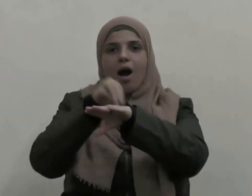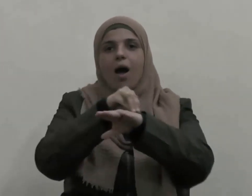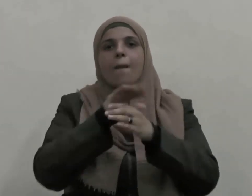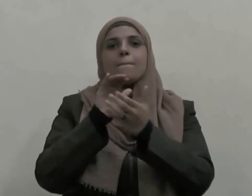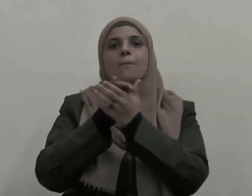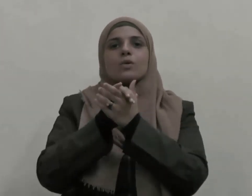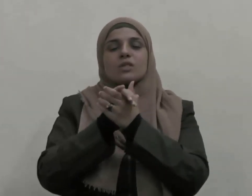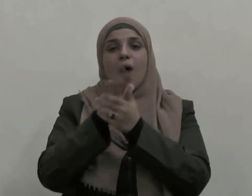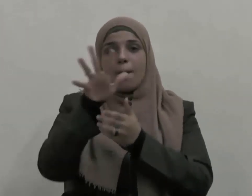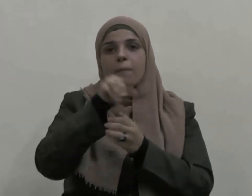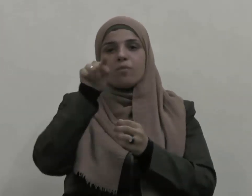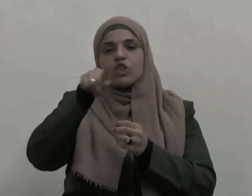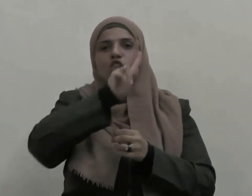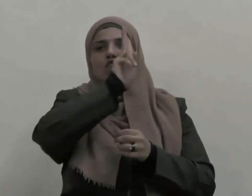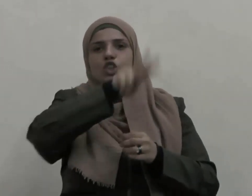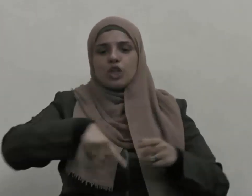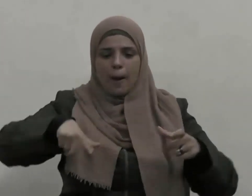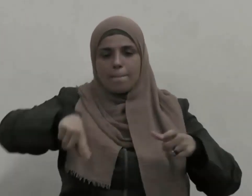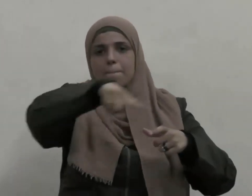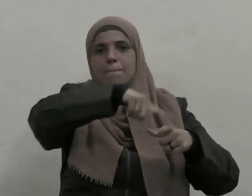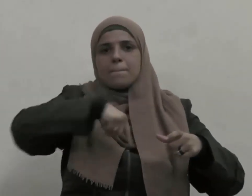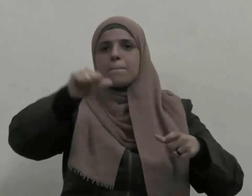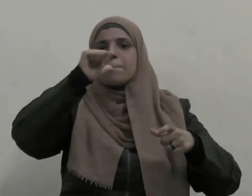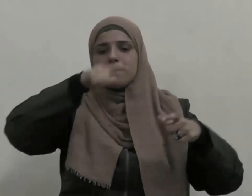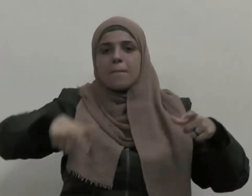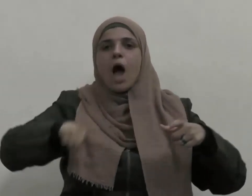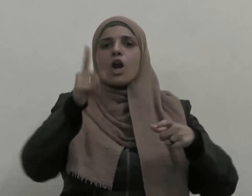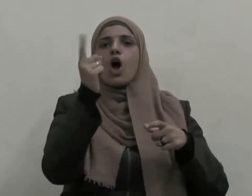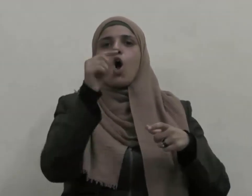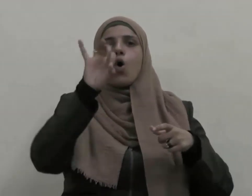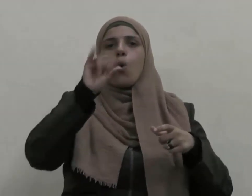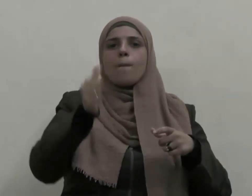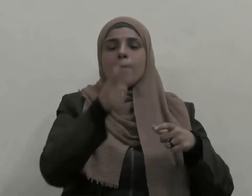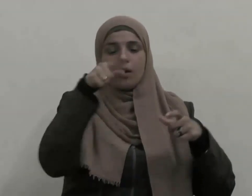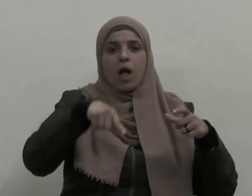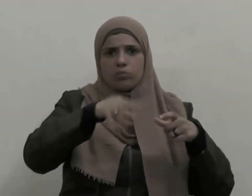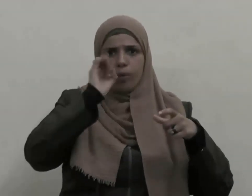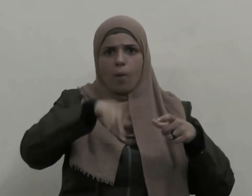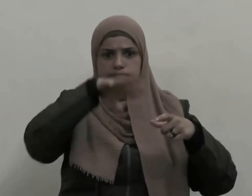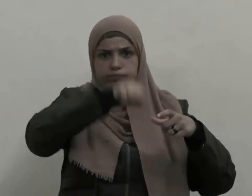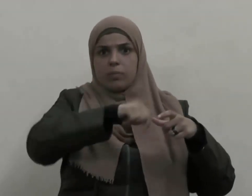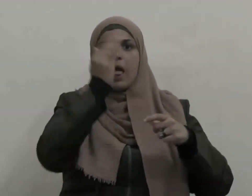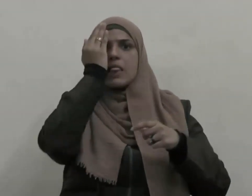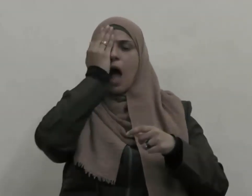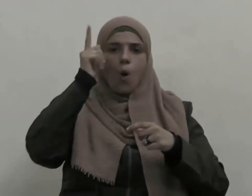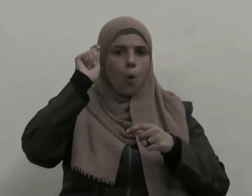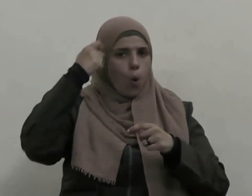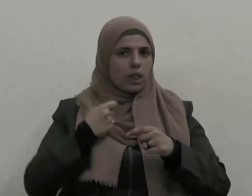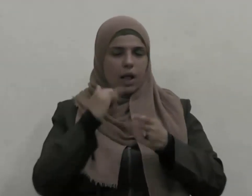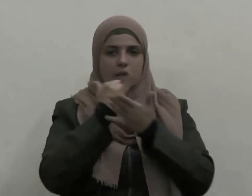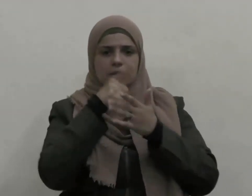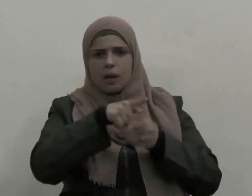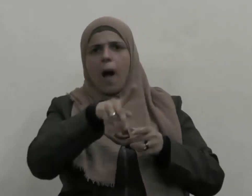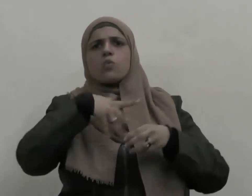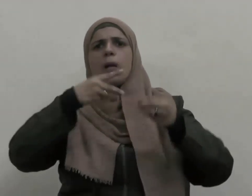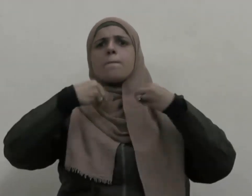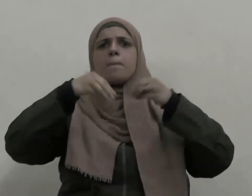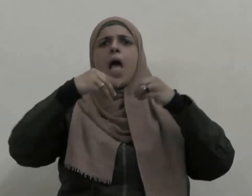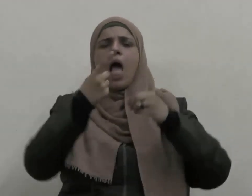رومة وكانت تحت يد رجل يهودي وكان يغالي في ثمن مائها فقال صلى الله